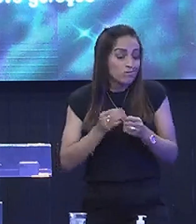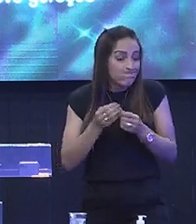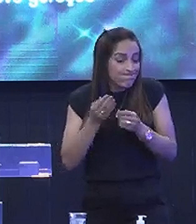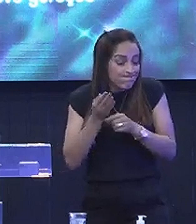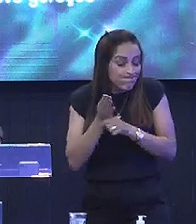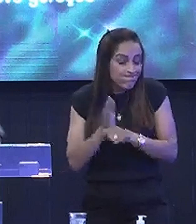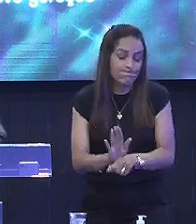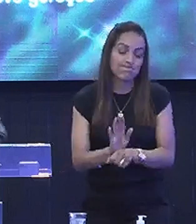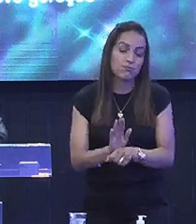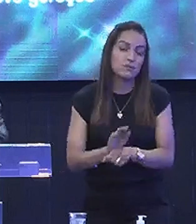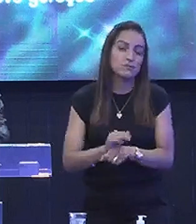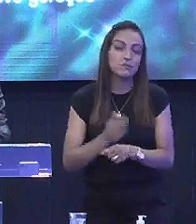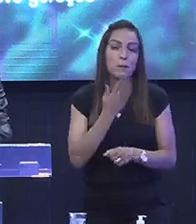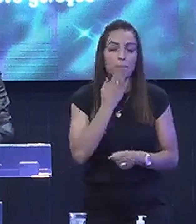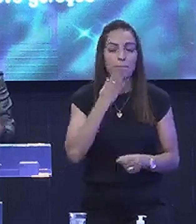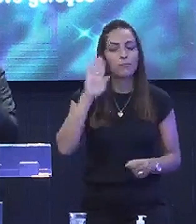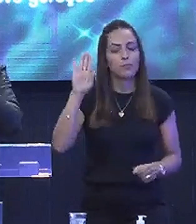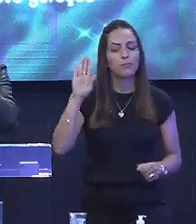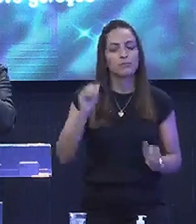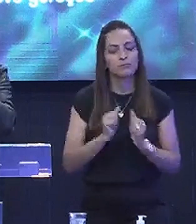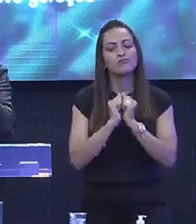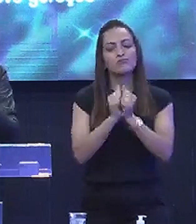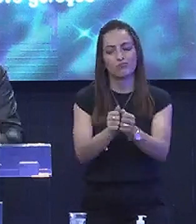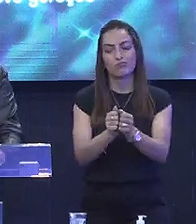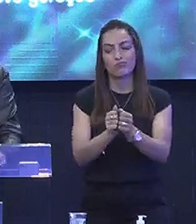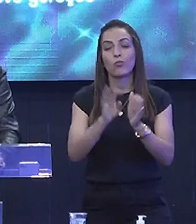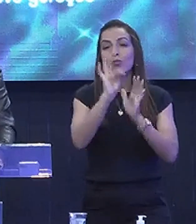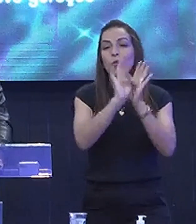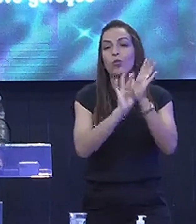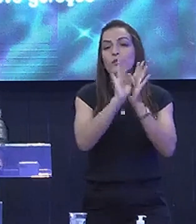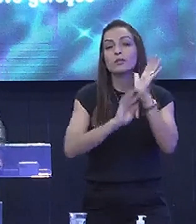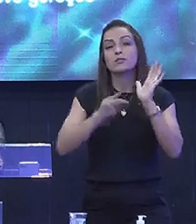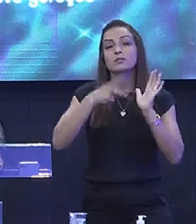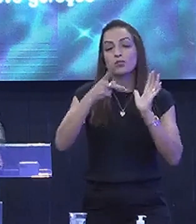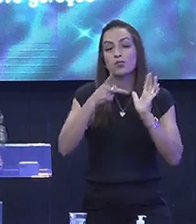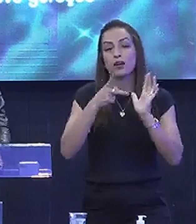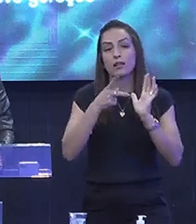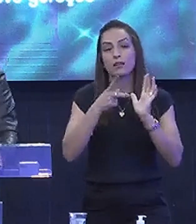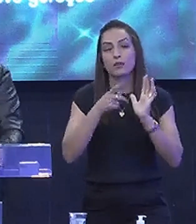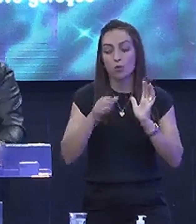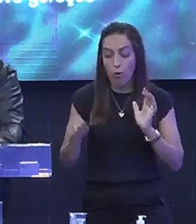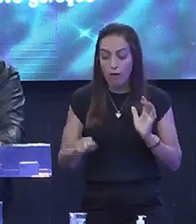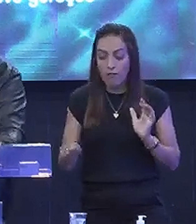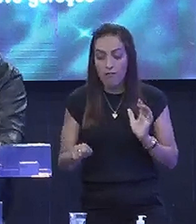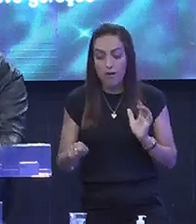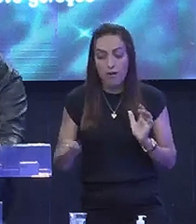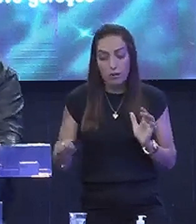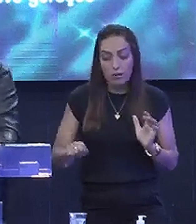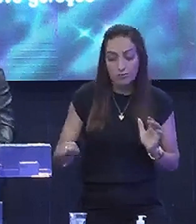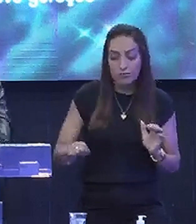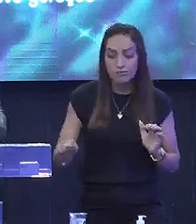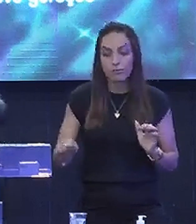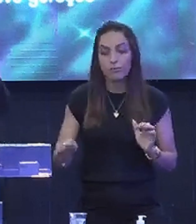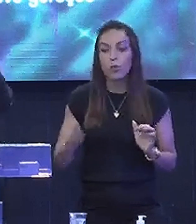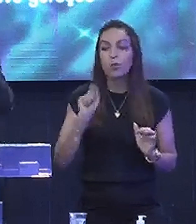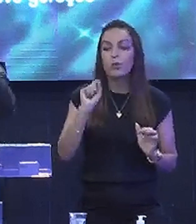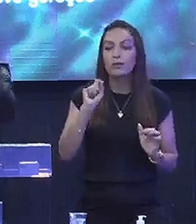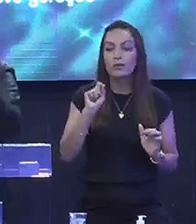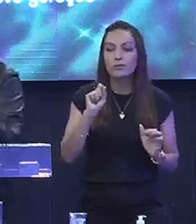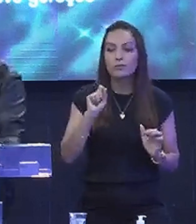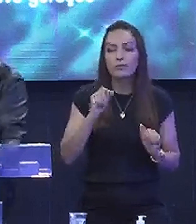Mas ele promete Estar com a gente E o texto Fala Tua vara E o teu Cajado Me